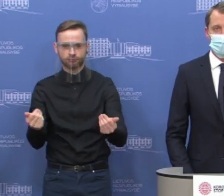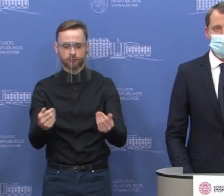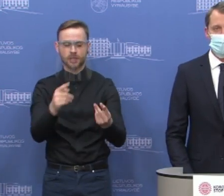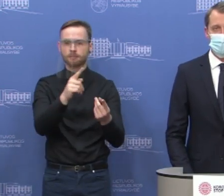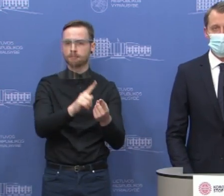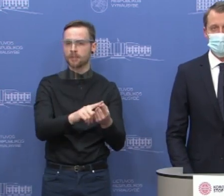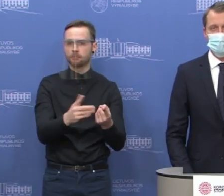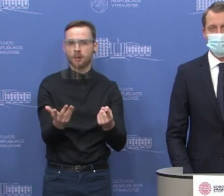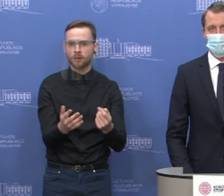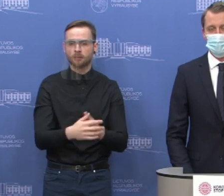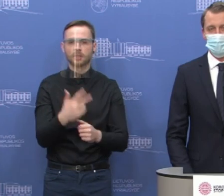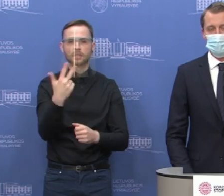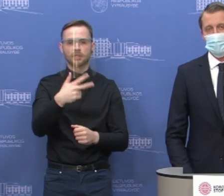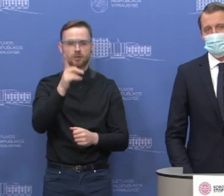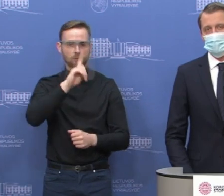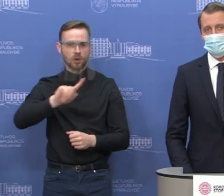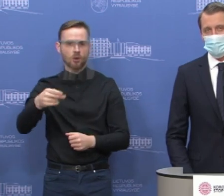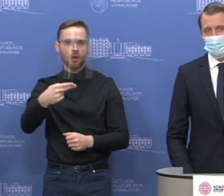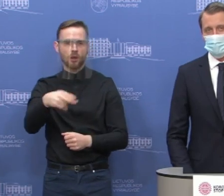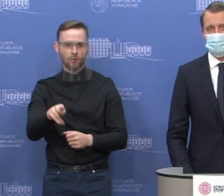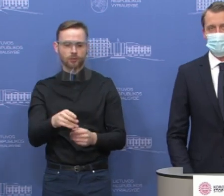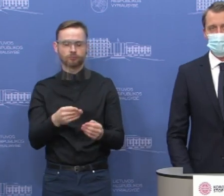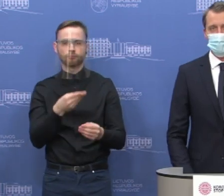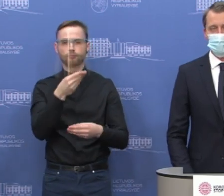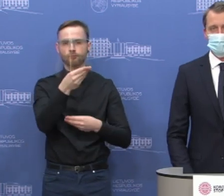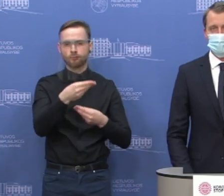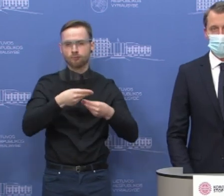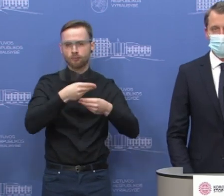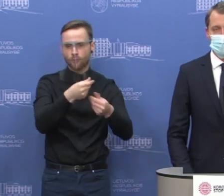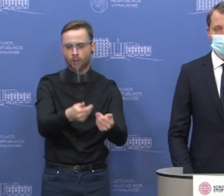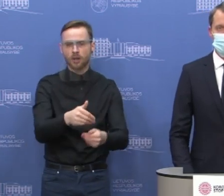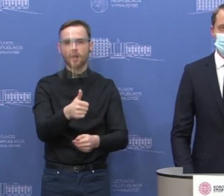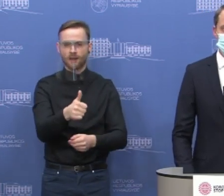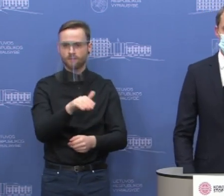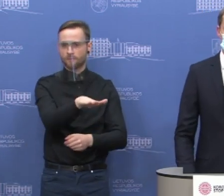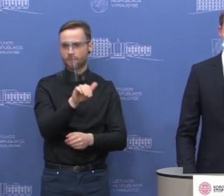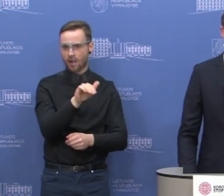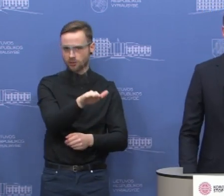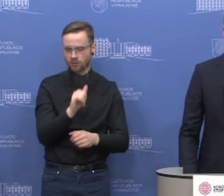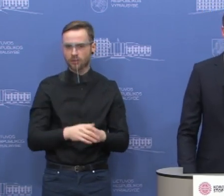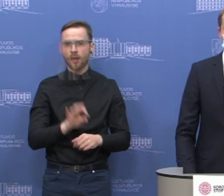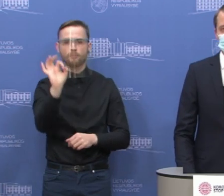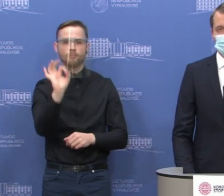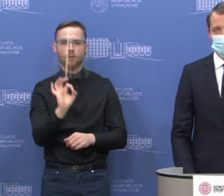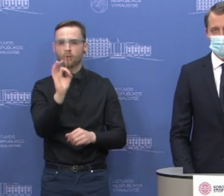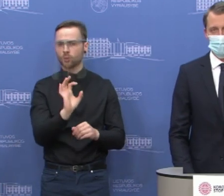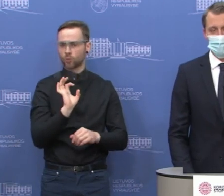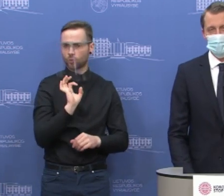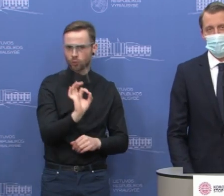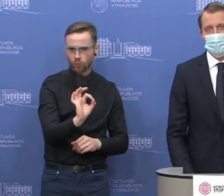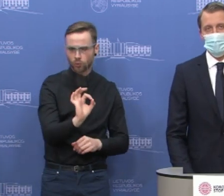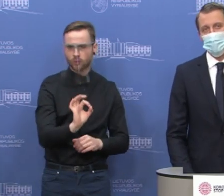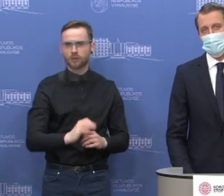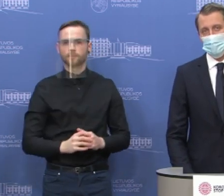priemonėm. Tai yra 30 milijonų eurų skiriama būtent paskoloms, be procentėms ir lengvatinėms